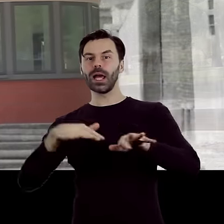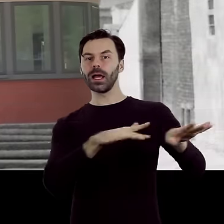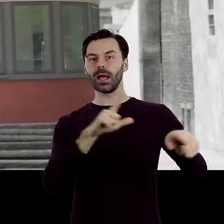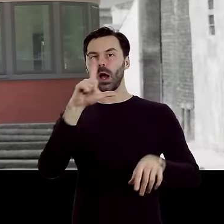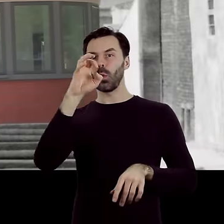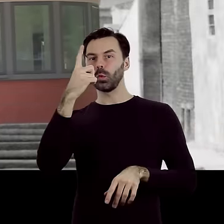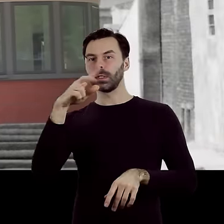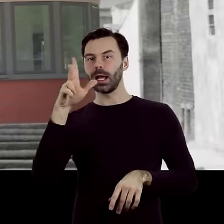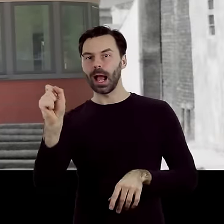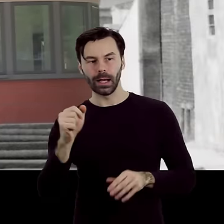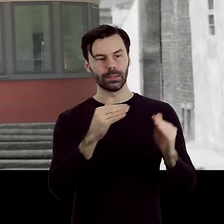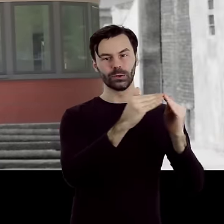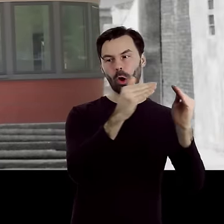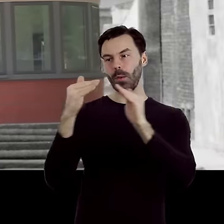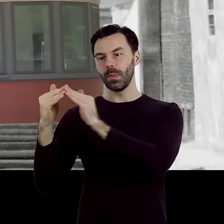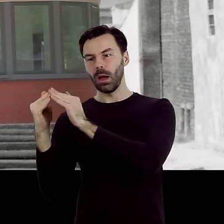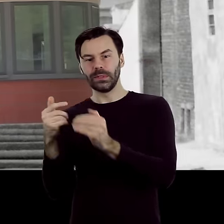łódka, ciasno otoczona zabudową.